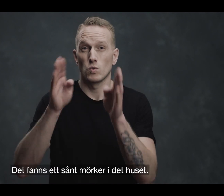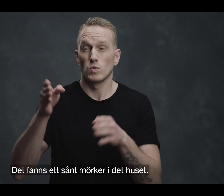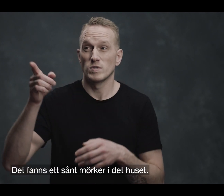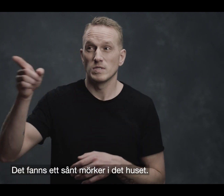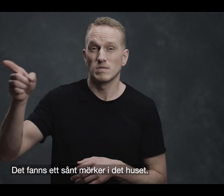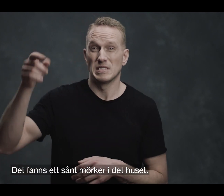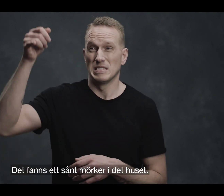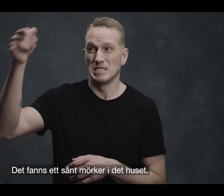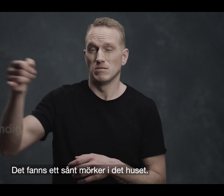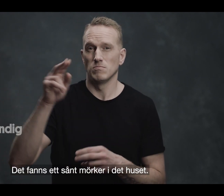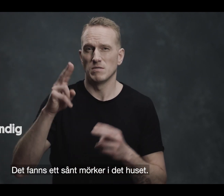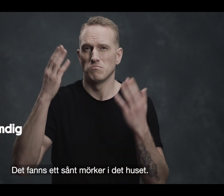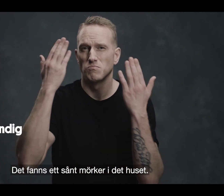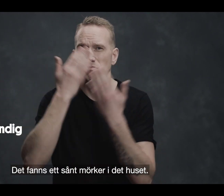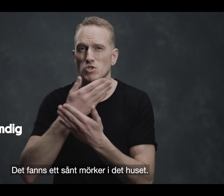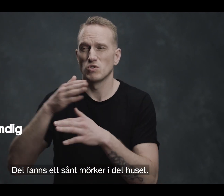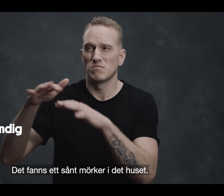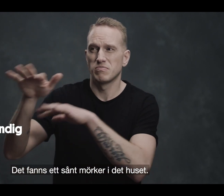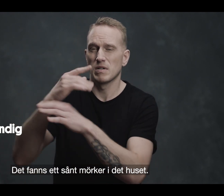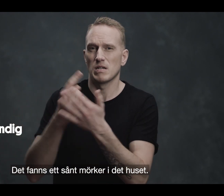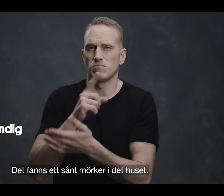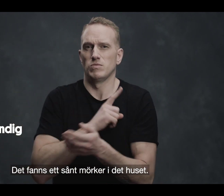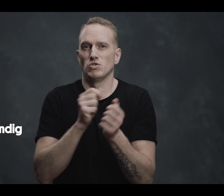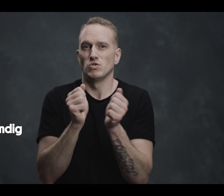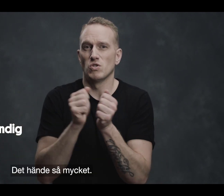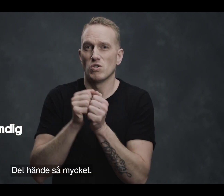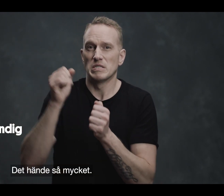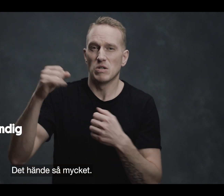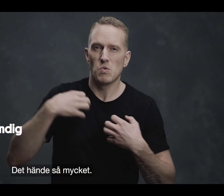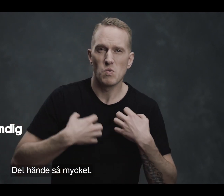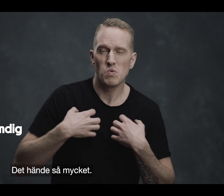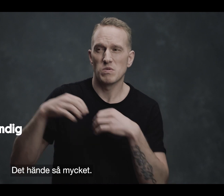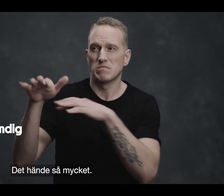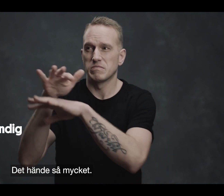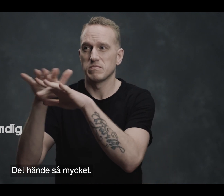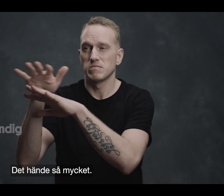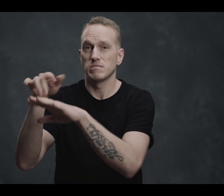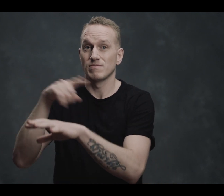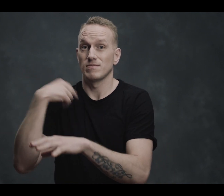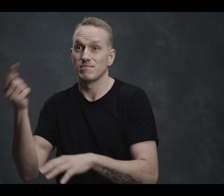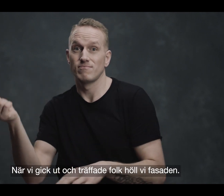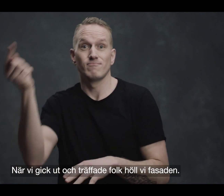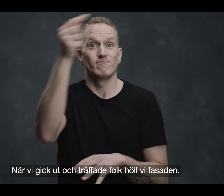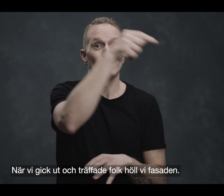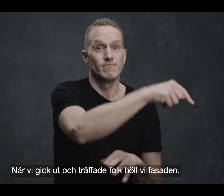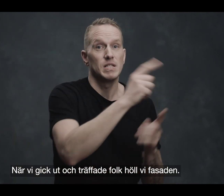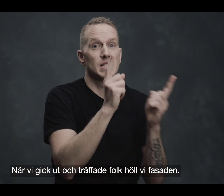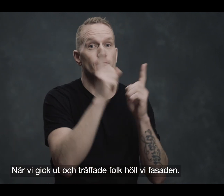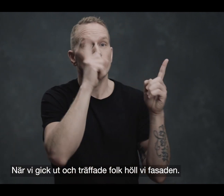Det fanns ett sånt mörker i det huset. Det hände så mycket. Och när vi gick ut och träffade